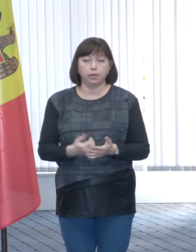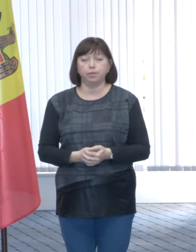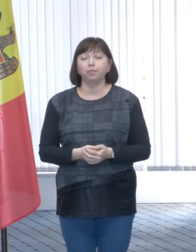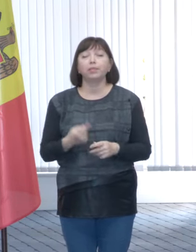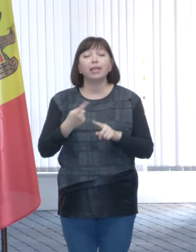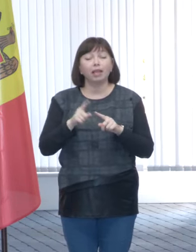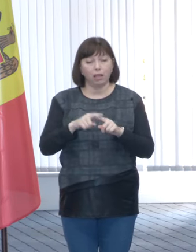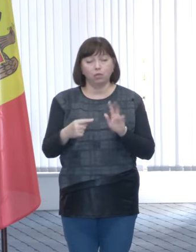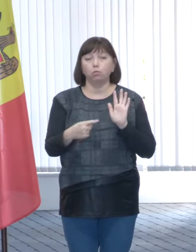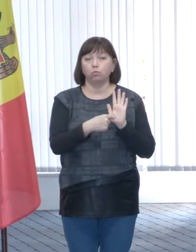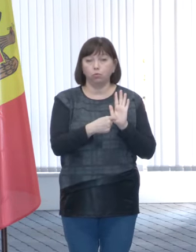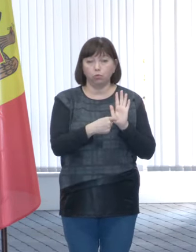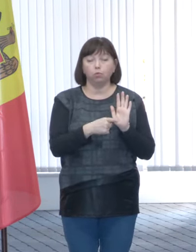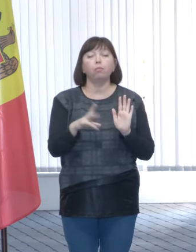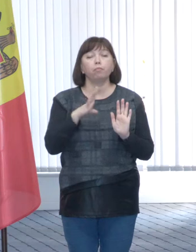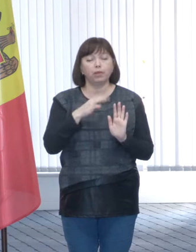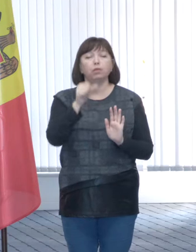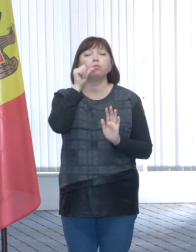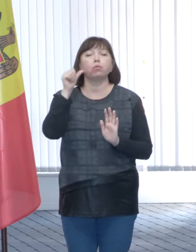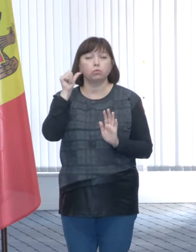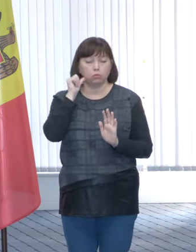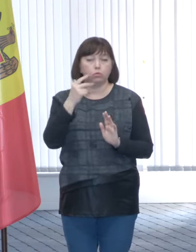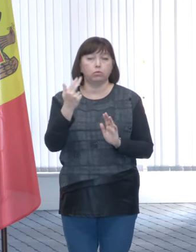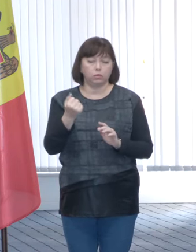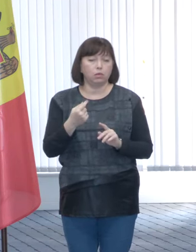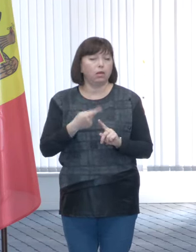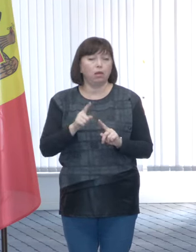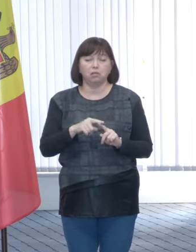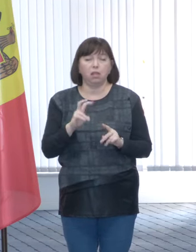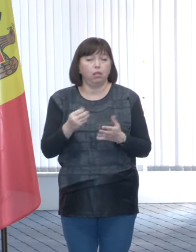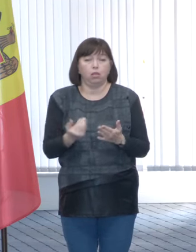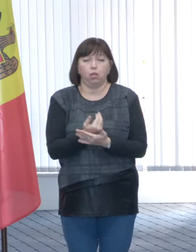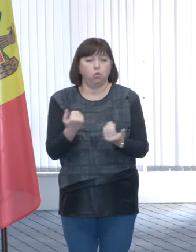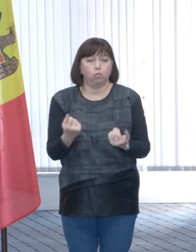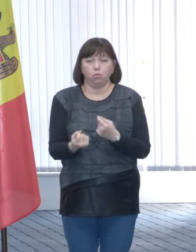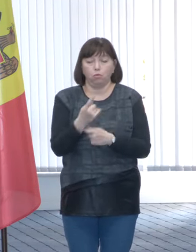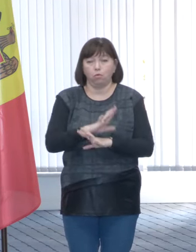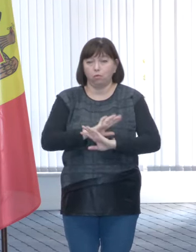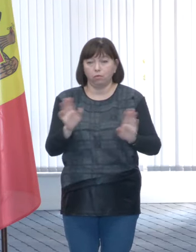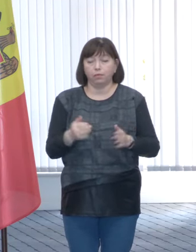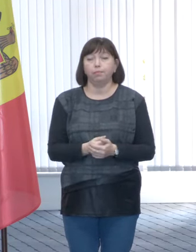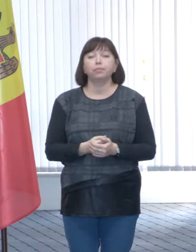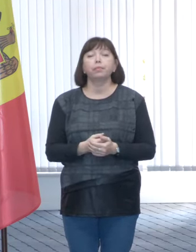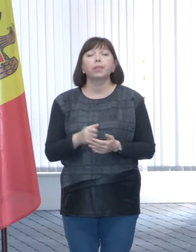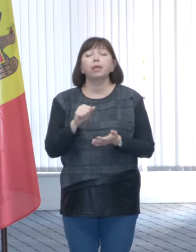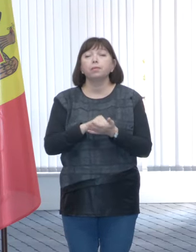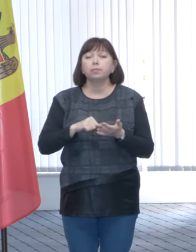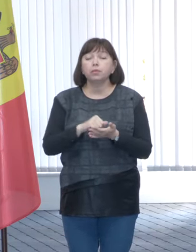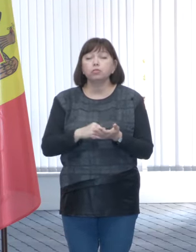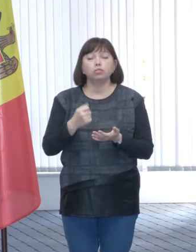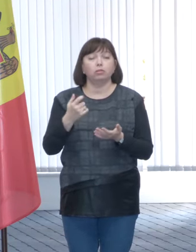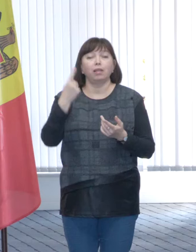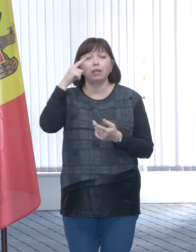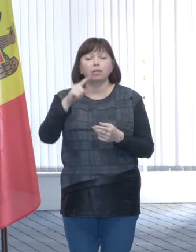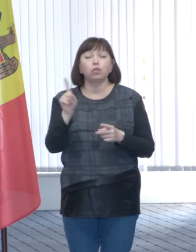acest criteriu a existat și anul trecut într-adevăr nu este un criteriu nou premiza sau ideea